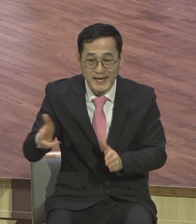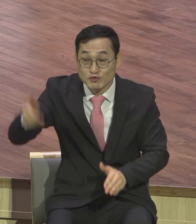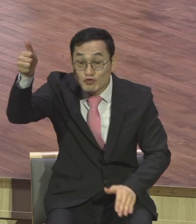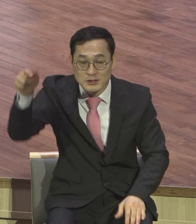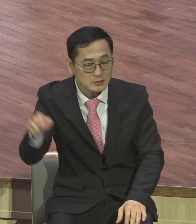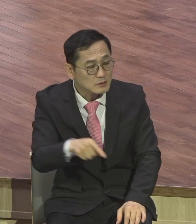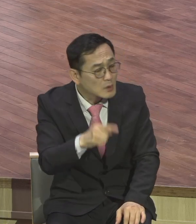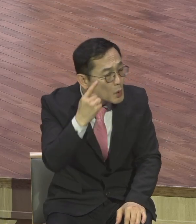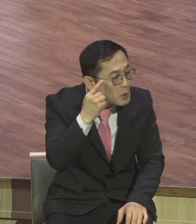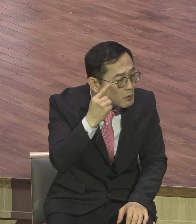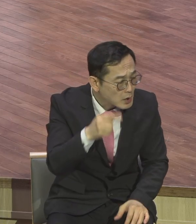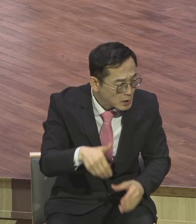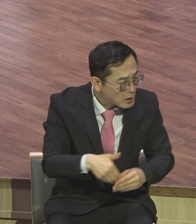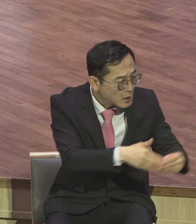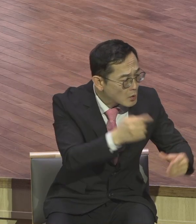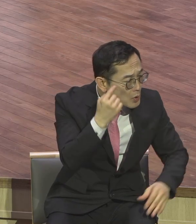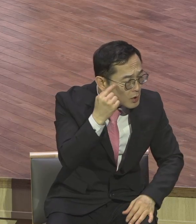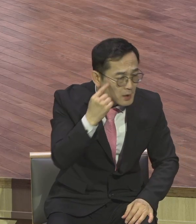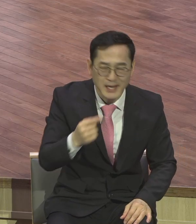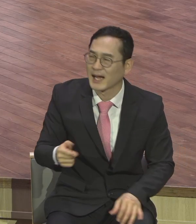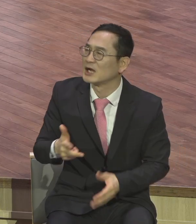묻거든 죽과 서시겠다 하나